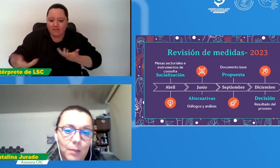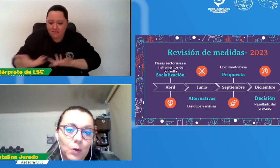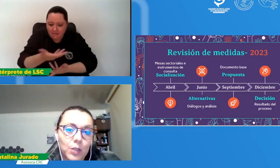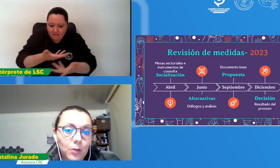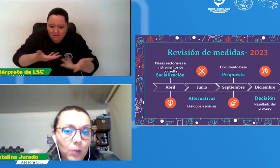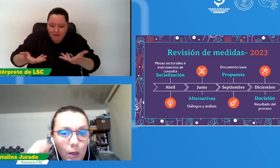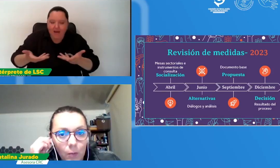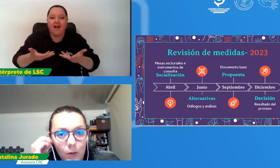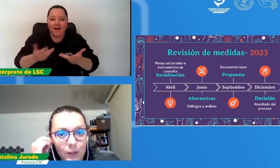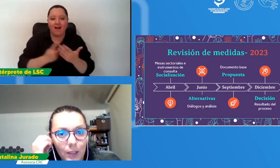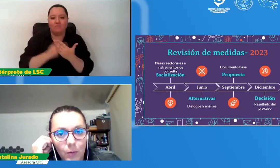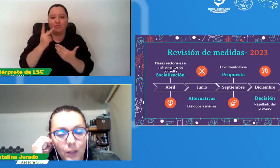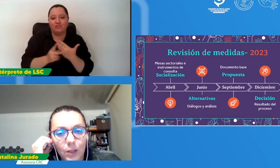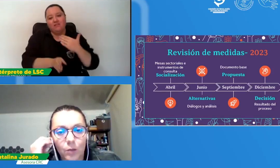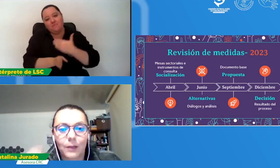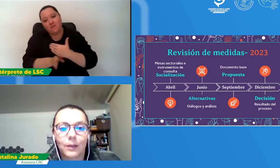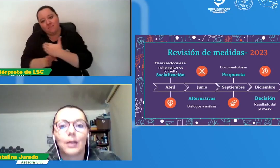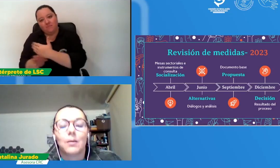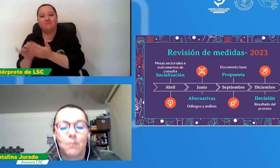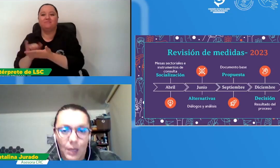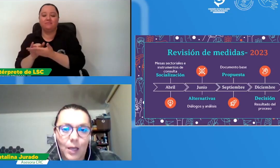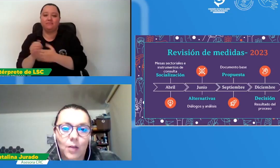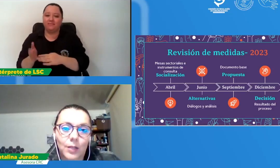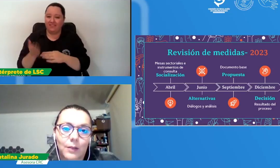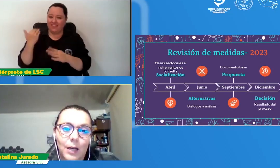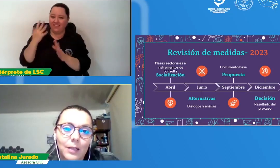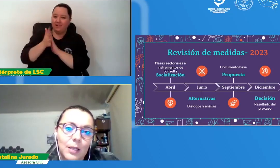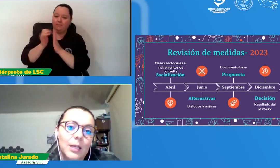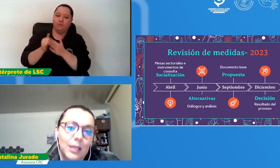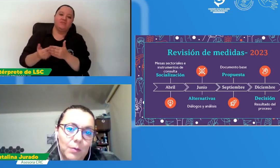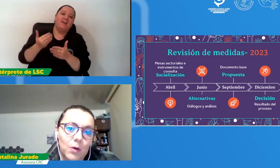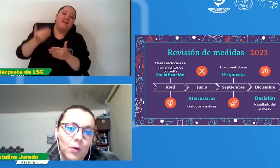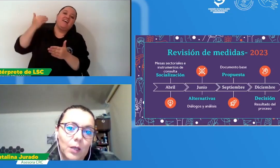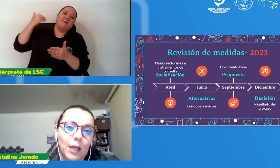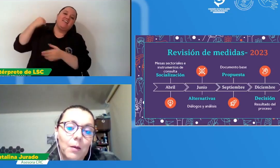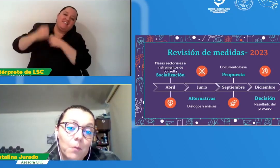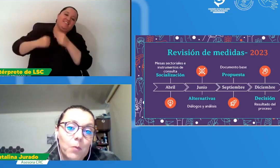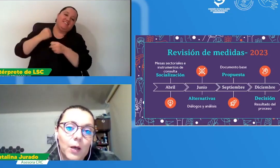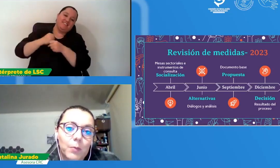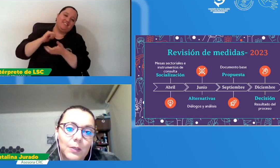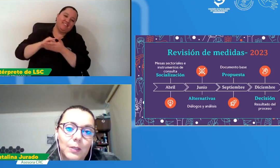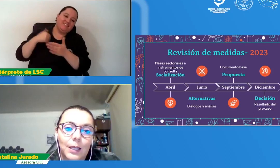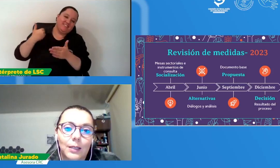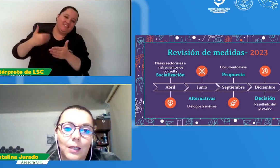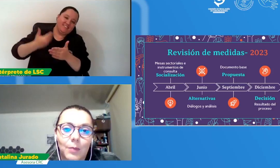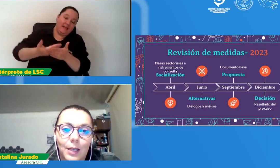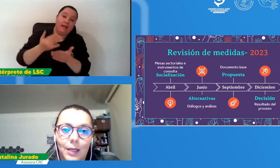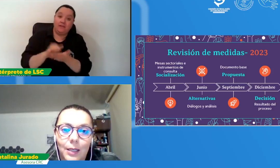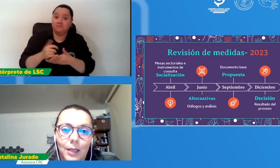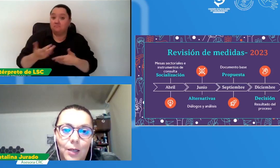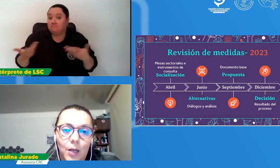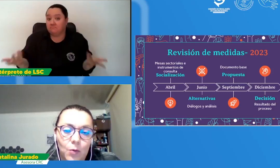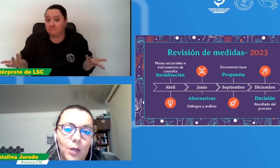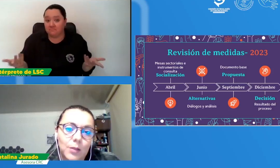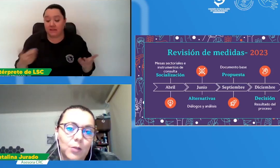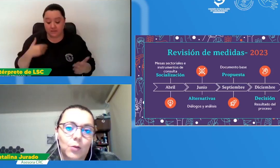proyecto que como lo decíamos anteriormente, viene de años atrás y que mejor que pueda pues terminar en una decisión que